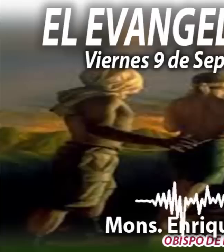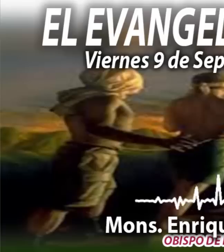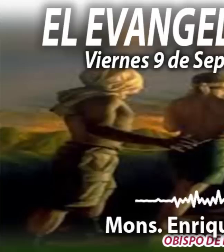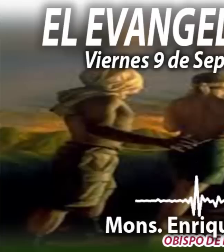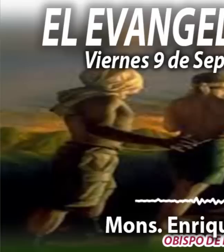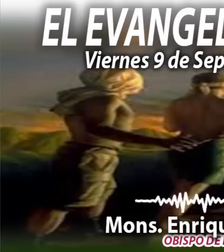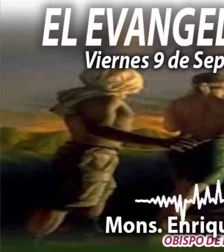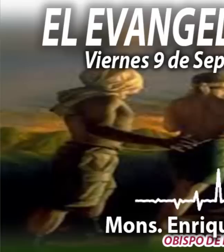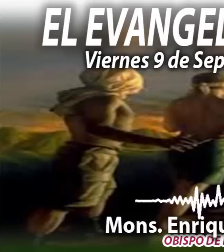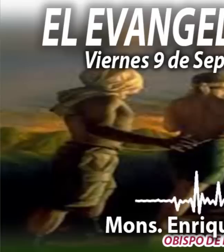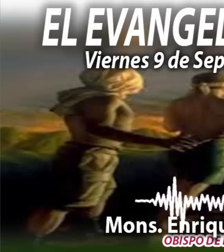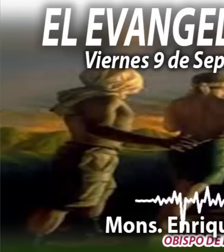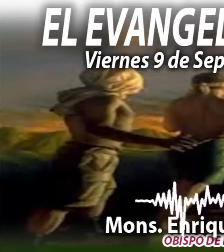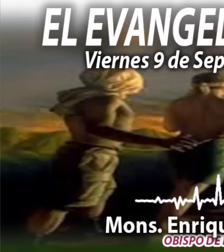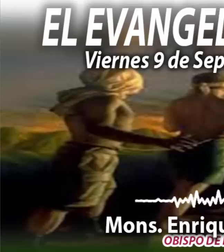Esperanza.